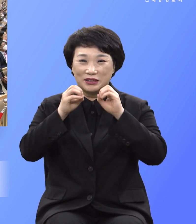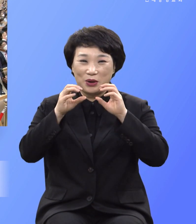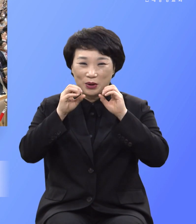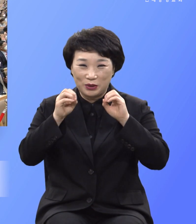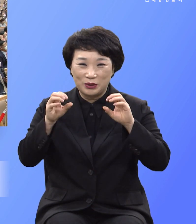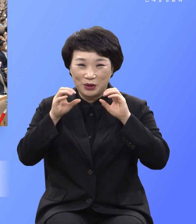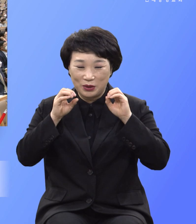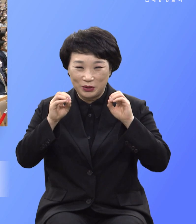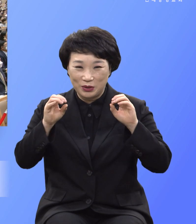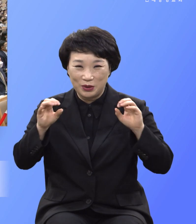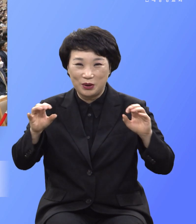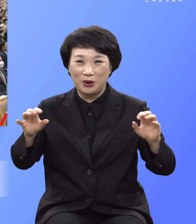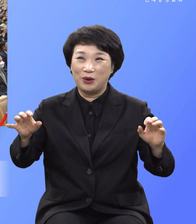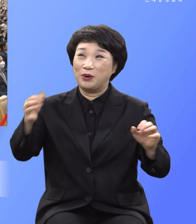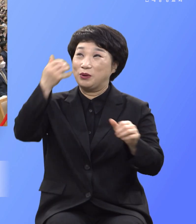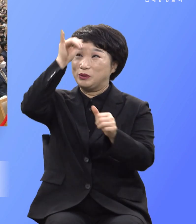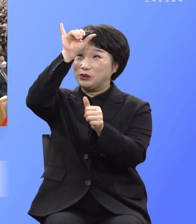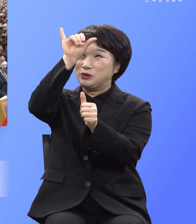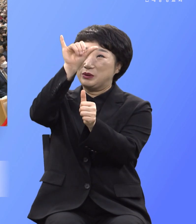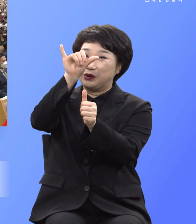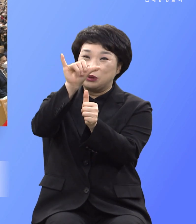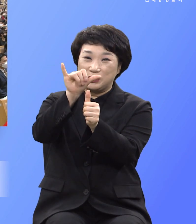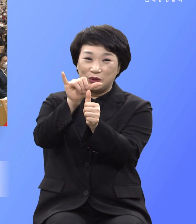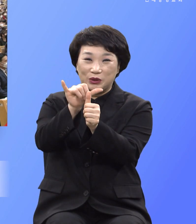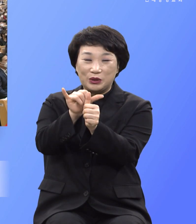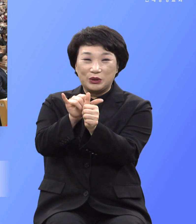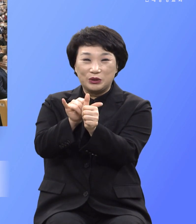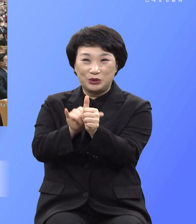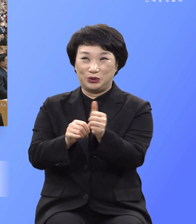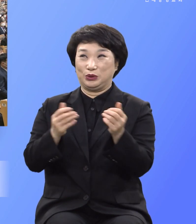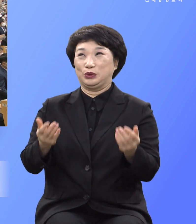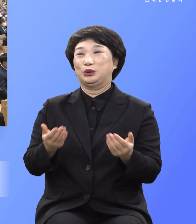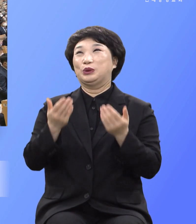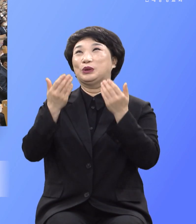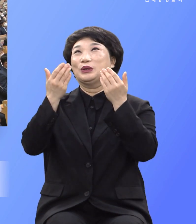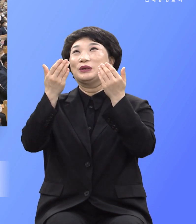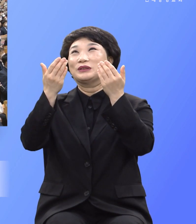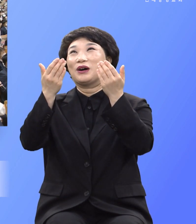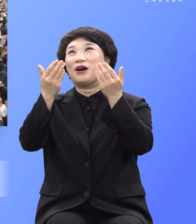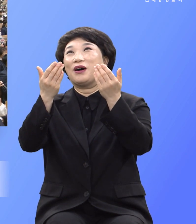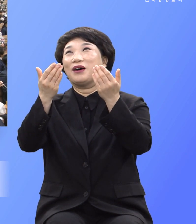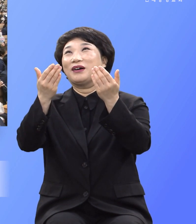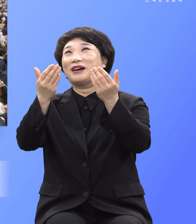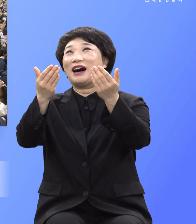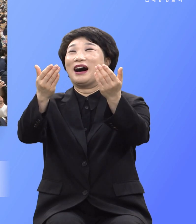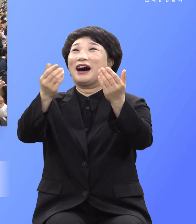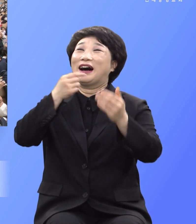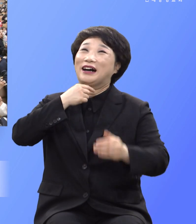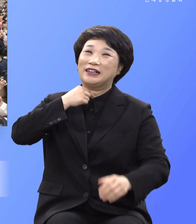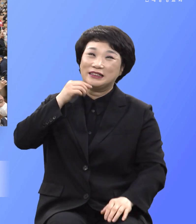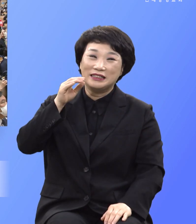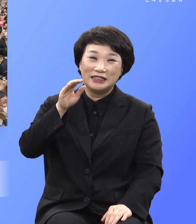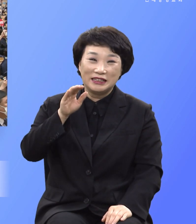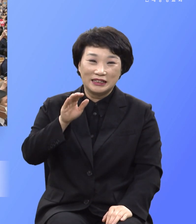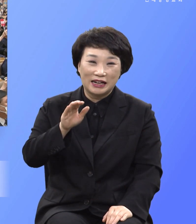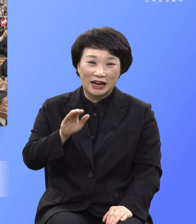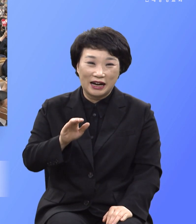것입니다 이 땅에